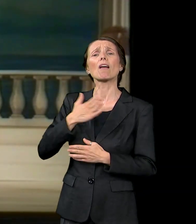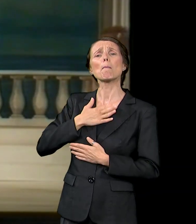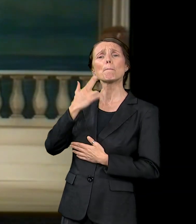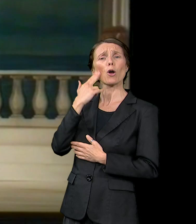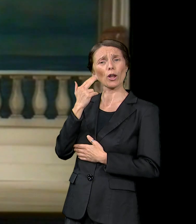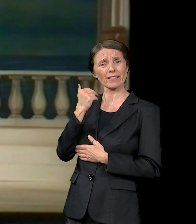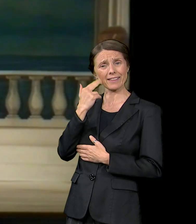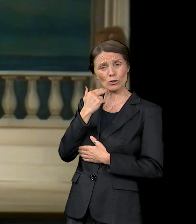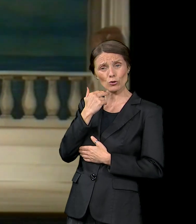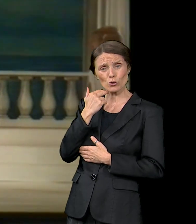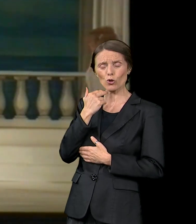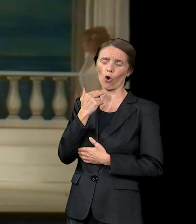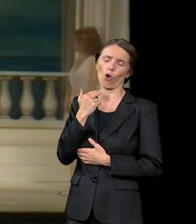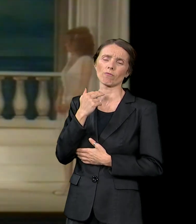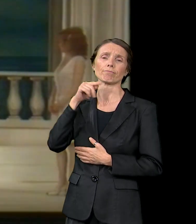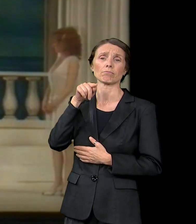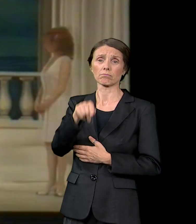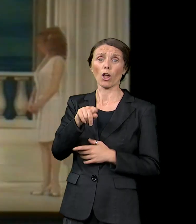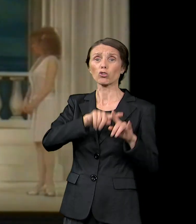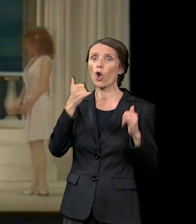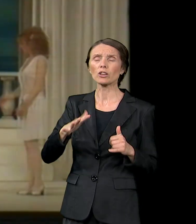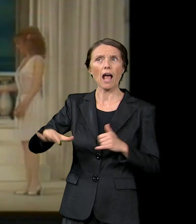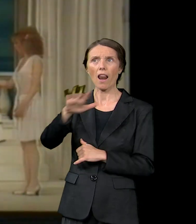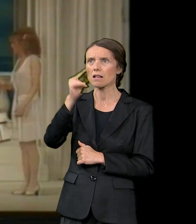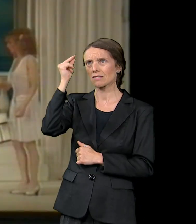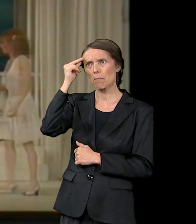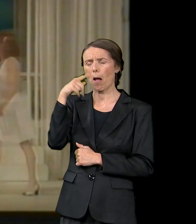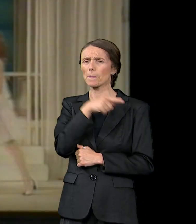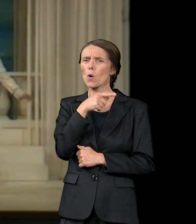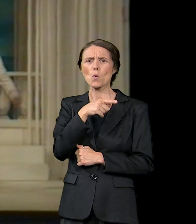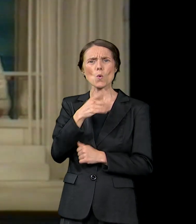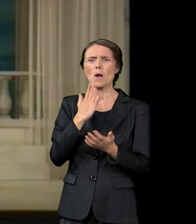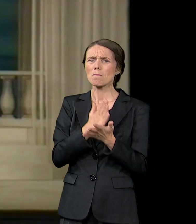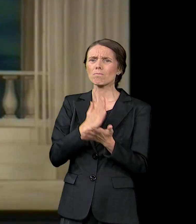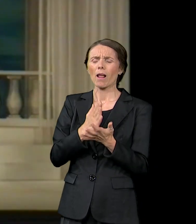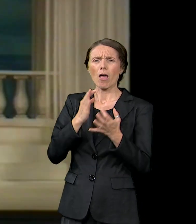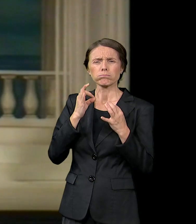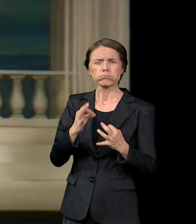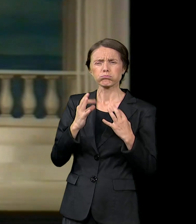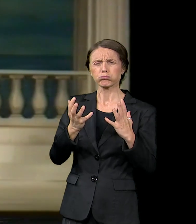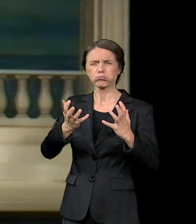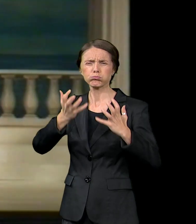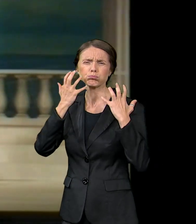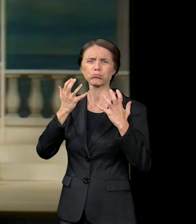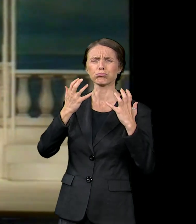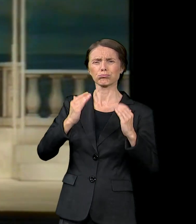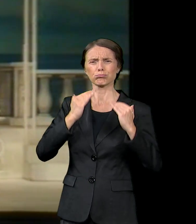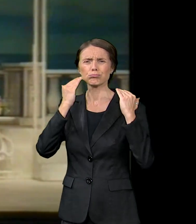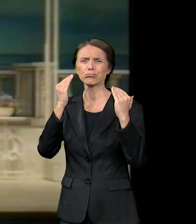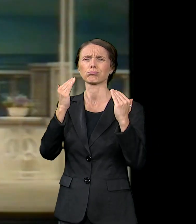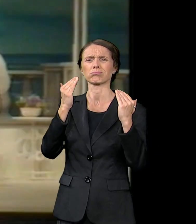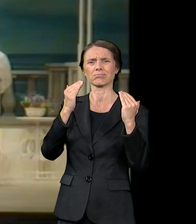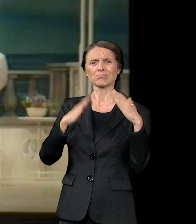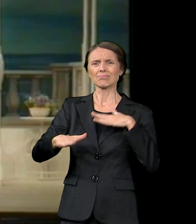predstava koja se i danas pamti. Jedna od onakog glamuroznijih predstava našeg pozorišta, gdje smo